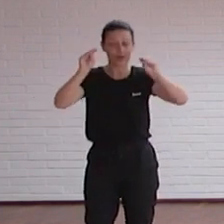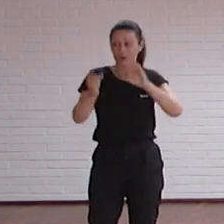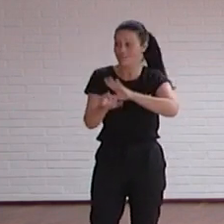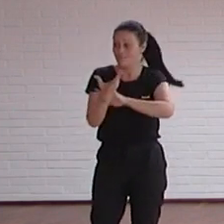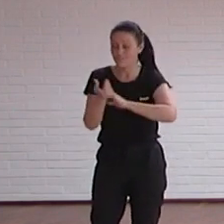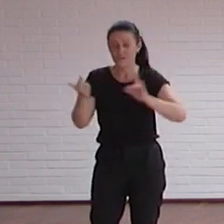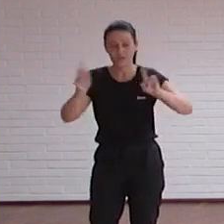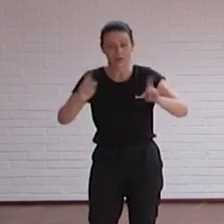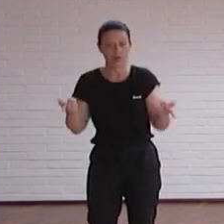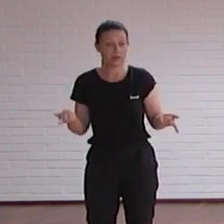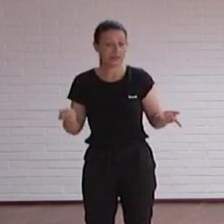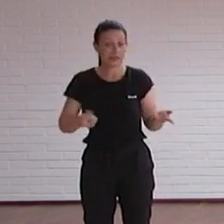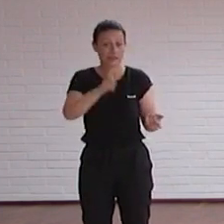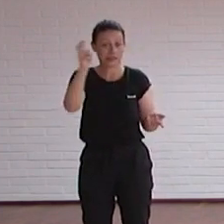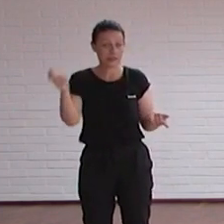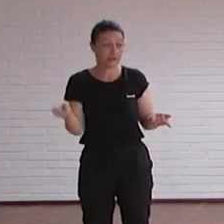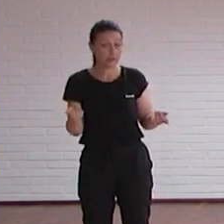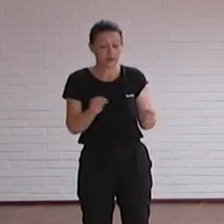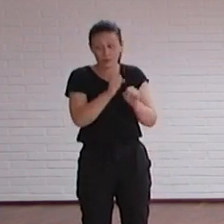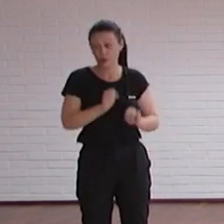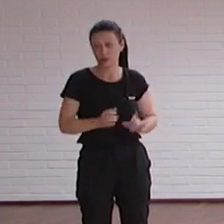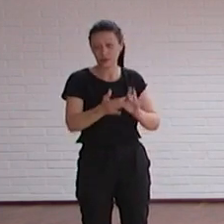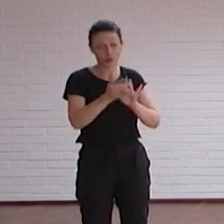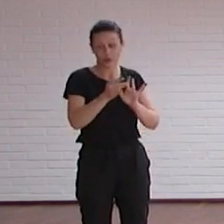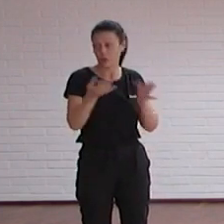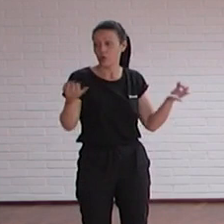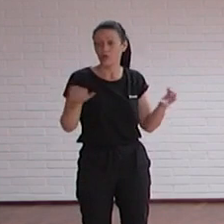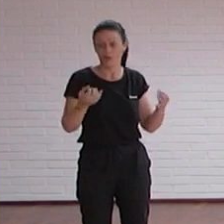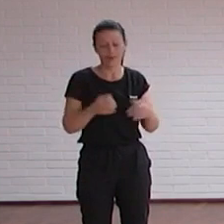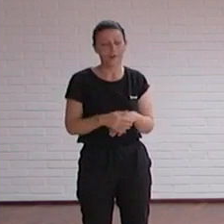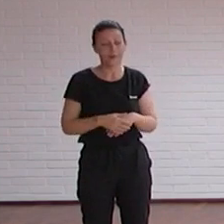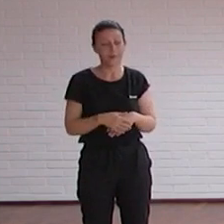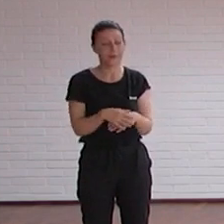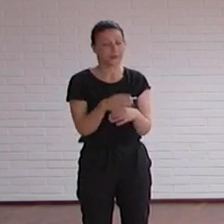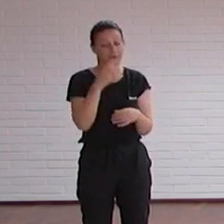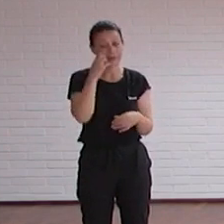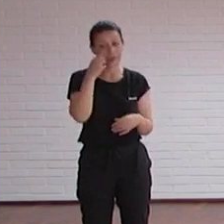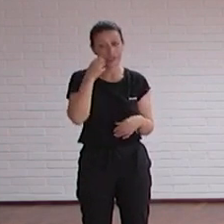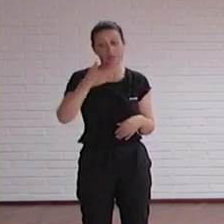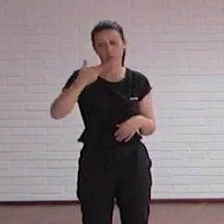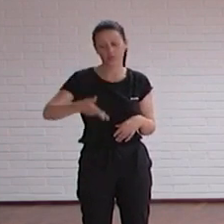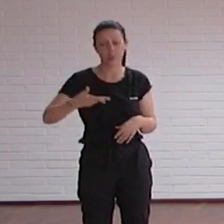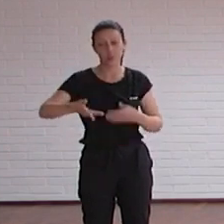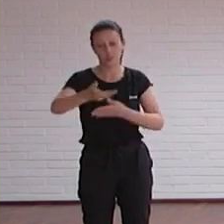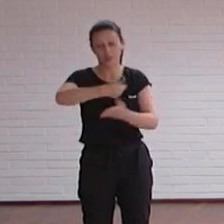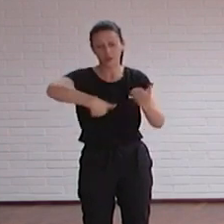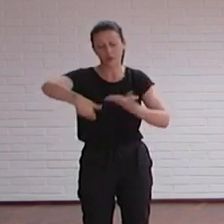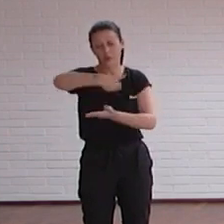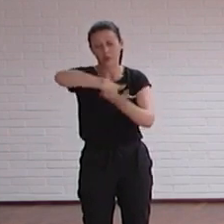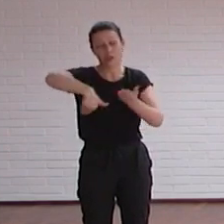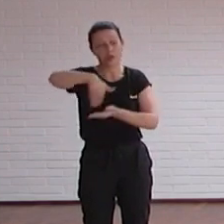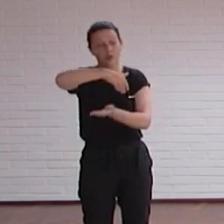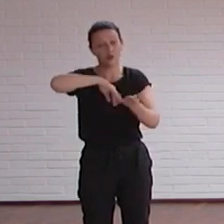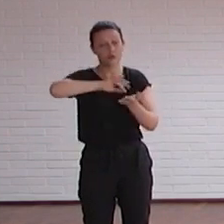personal, etcétera. ¿Vale? Así que, pues, es un poco clave en el que nosotros podamos estar conectados con todos los